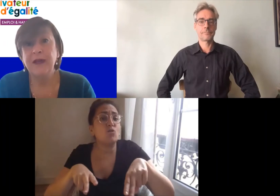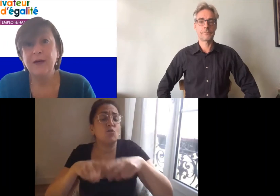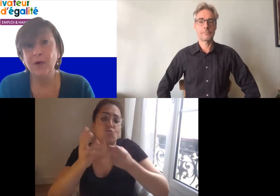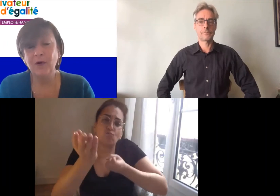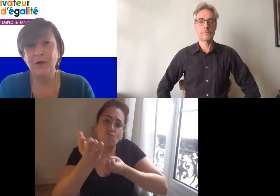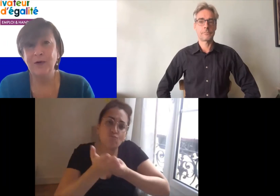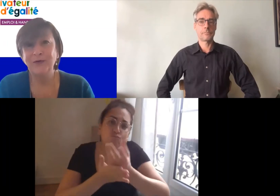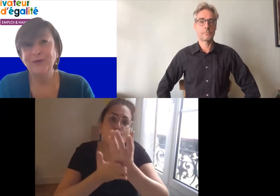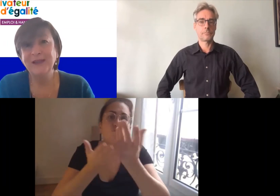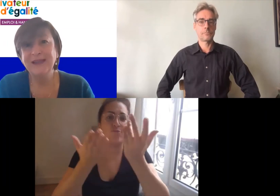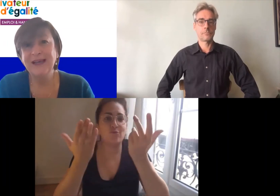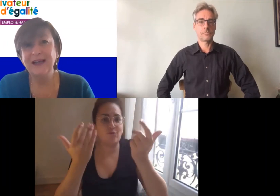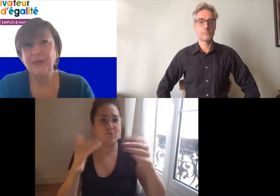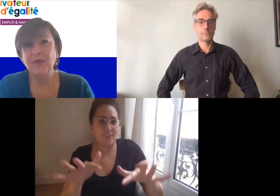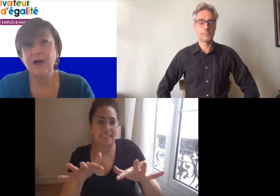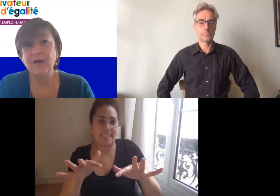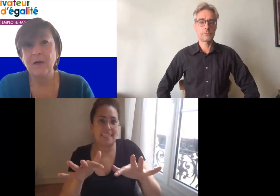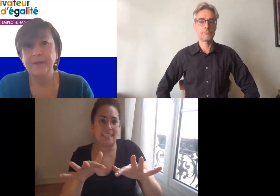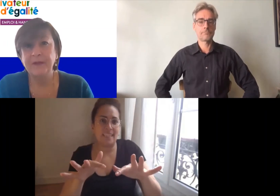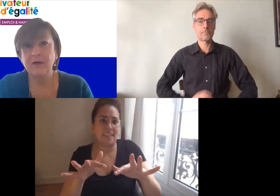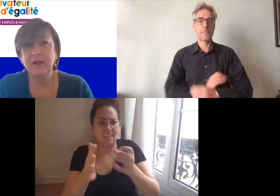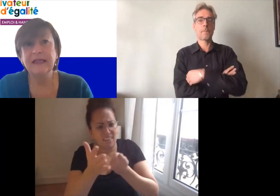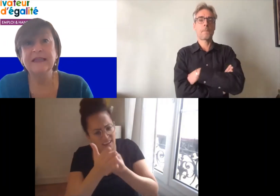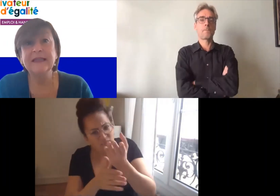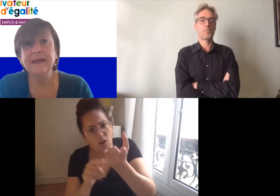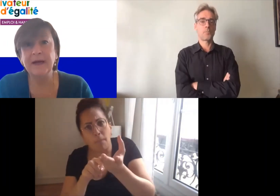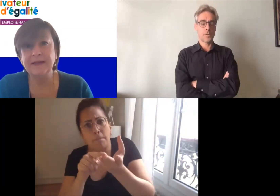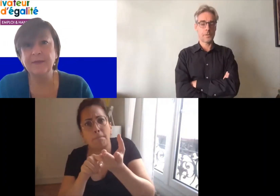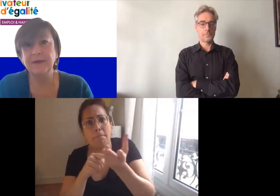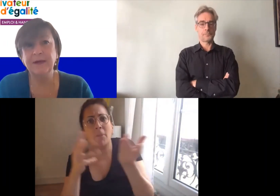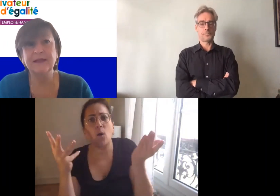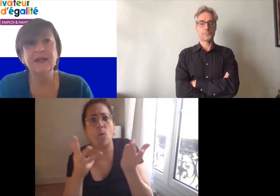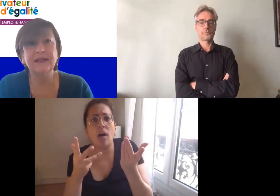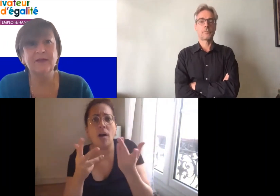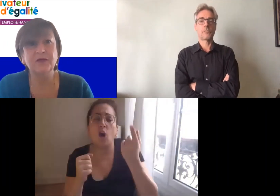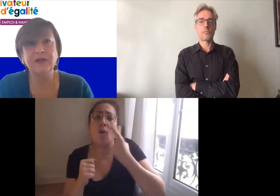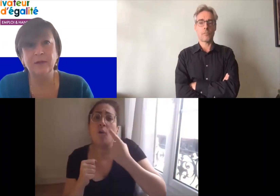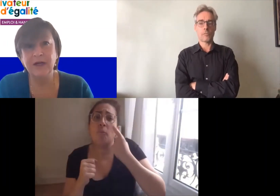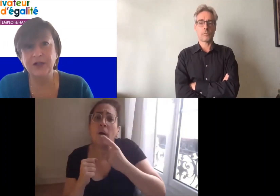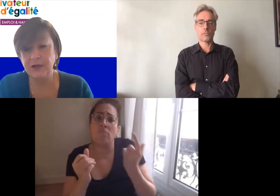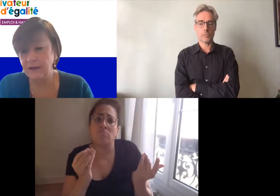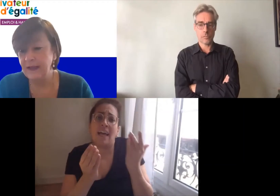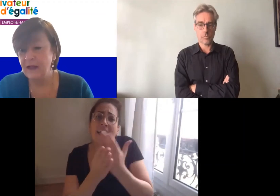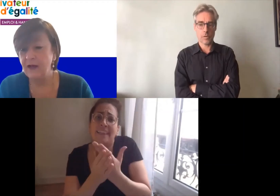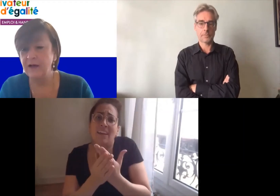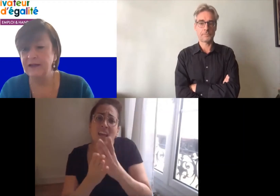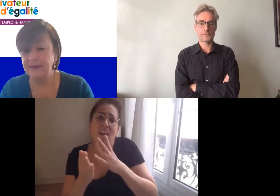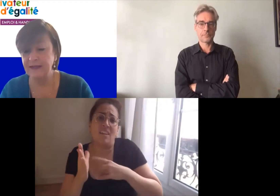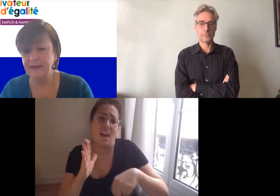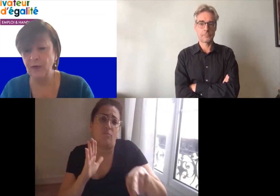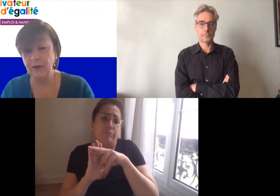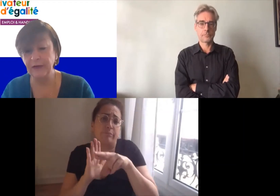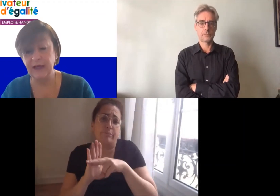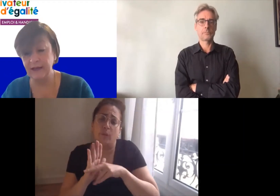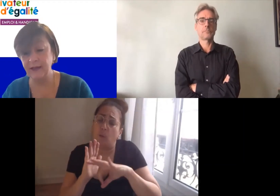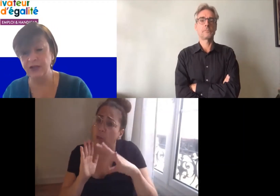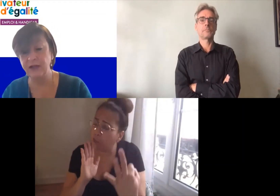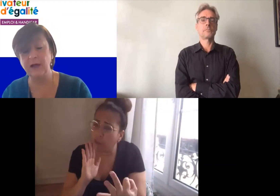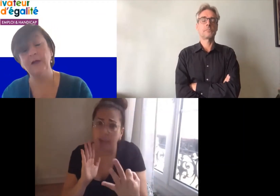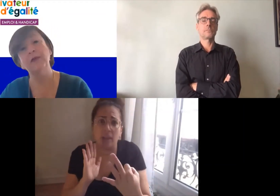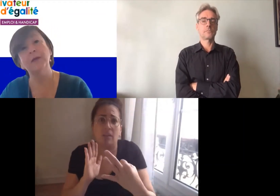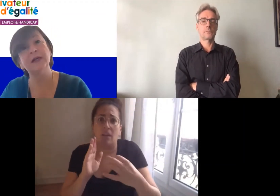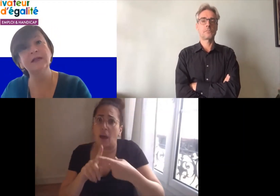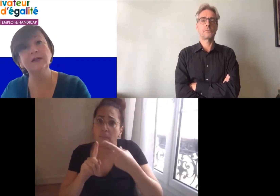finalement souligné à quel point il existe des principes des principes d'intervention qui sont majeurs des principes auxquels on est